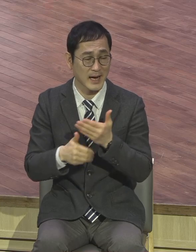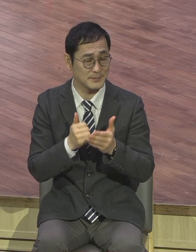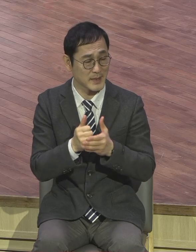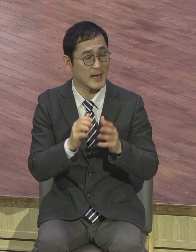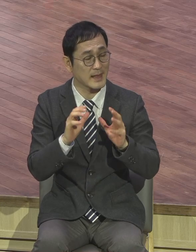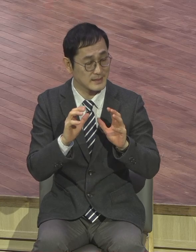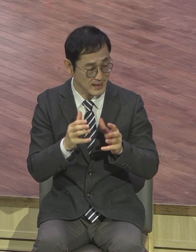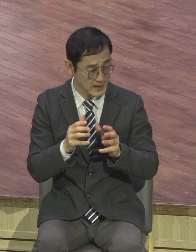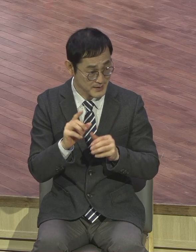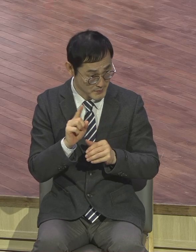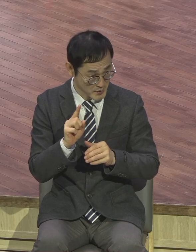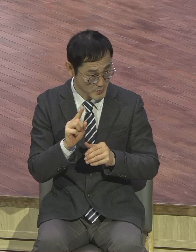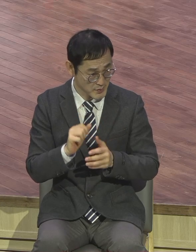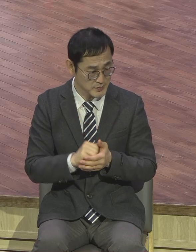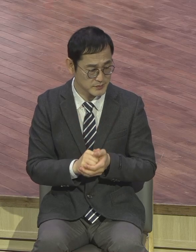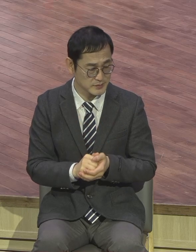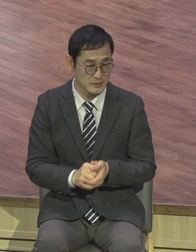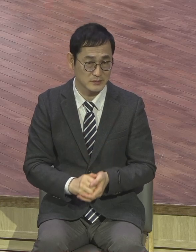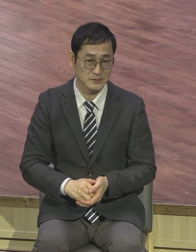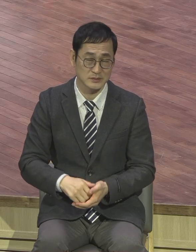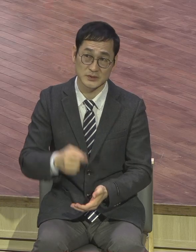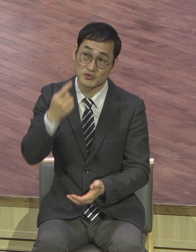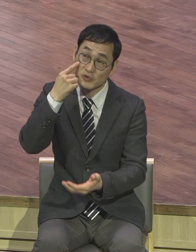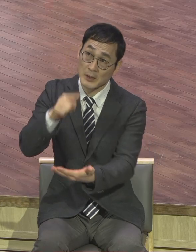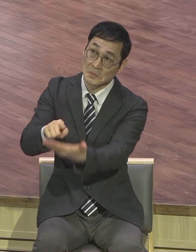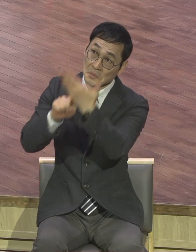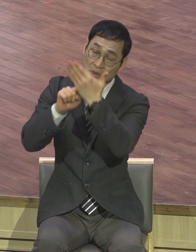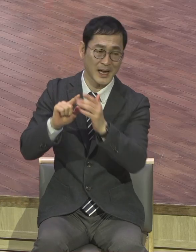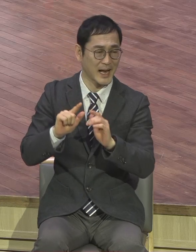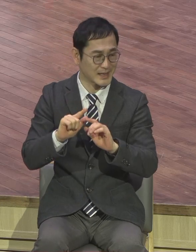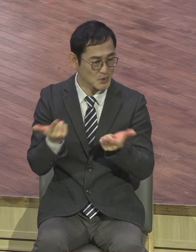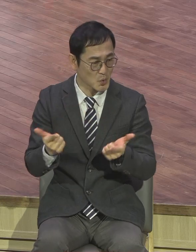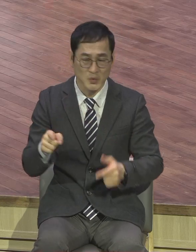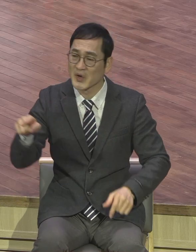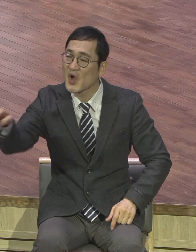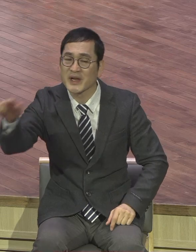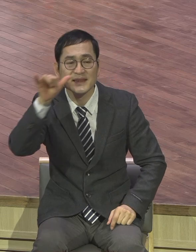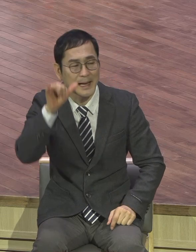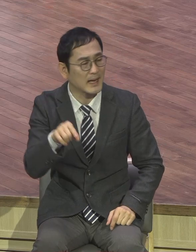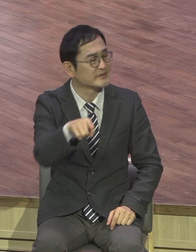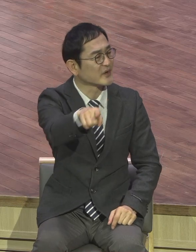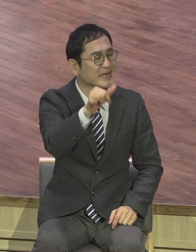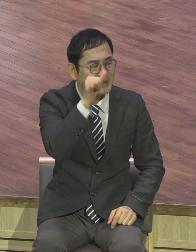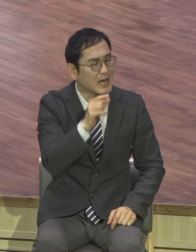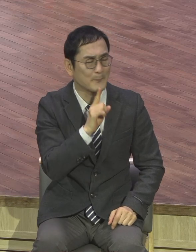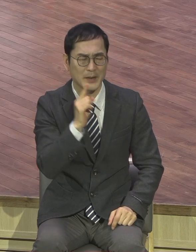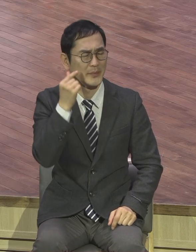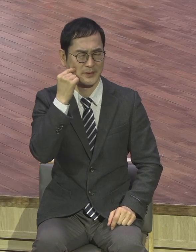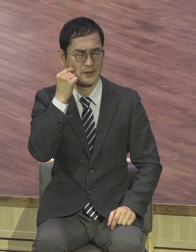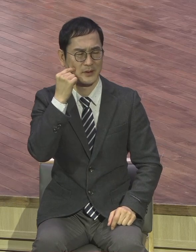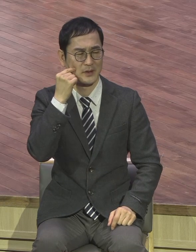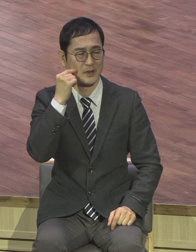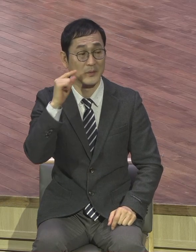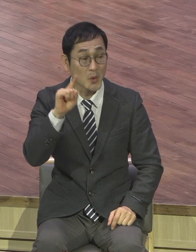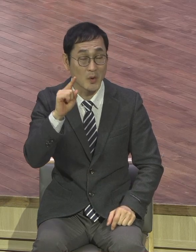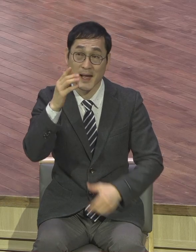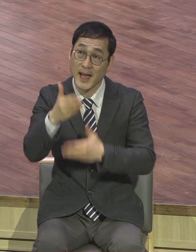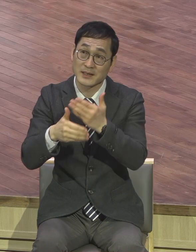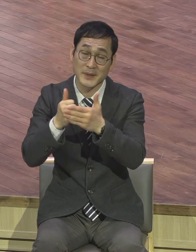볼 수 있게 임하는 것이 아니오. 또 여기 있다. 저기 있다고도 못하리니 하나님의 나라는 너희